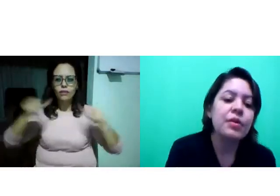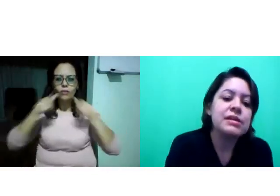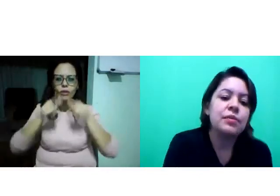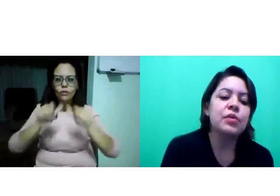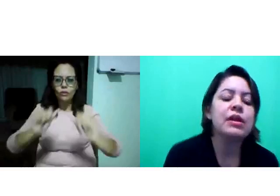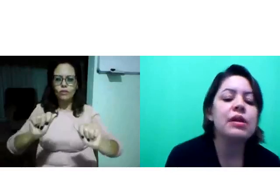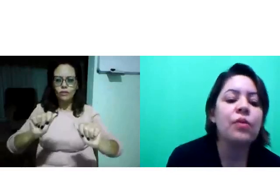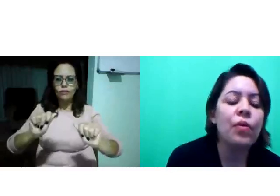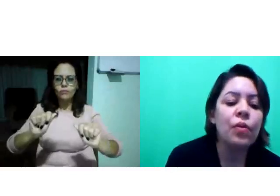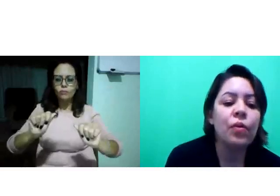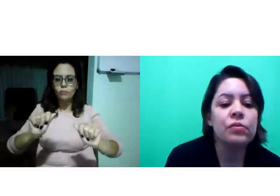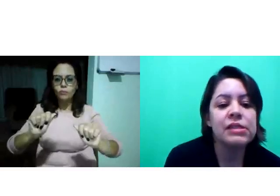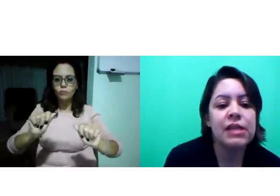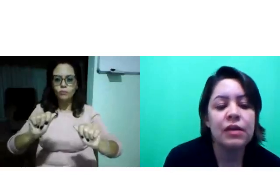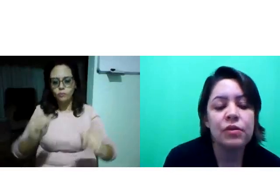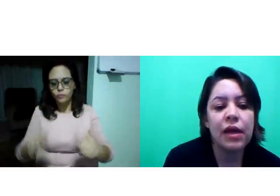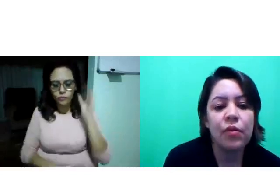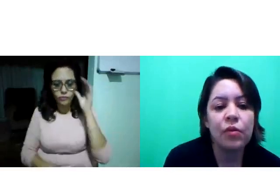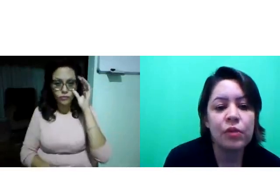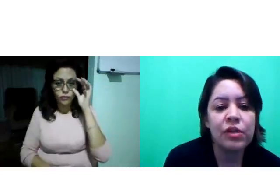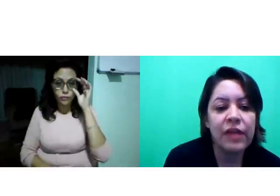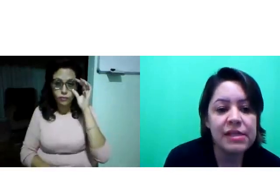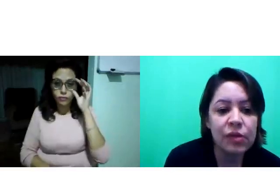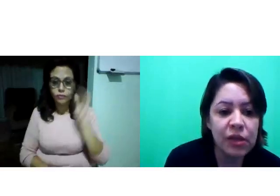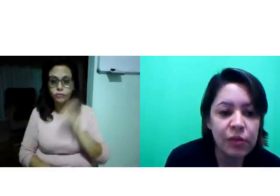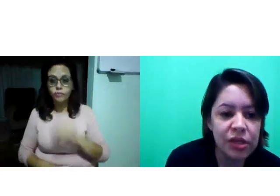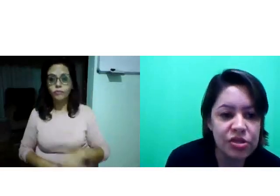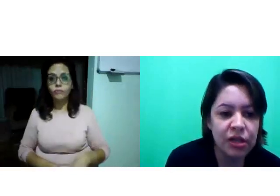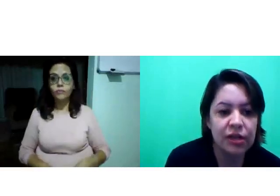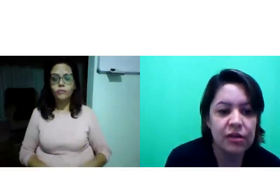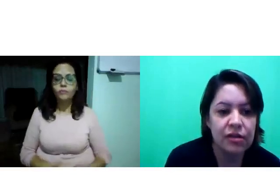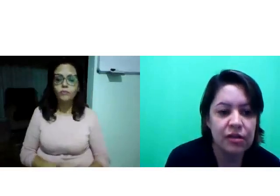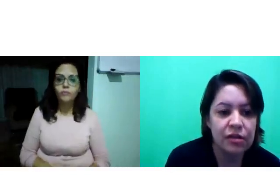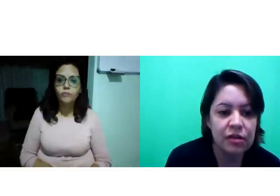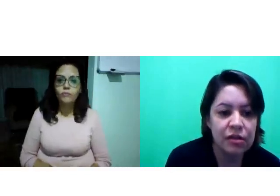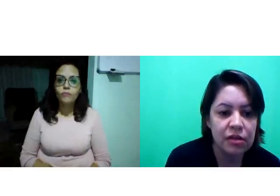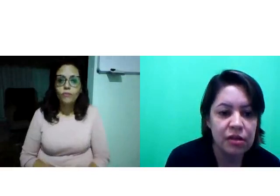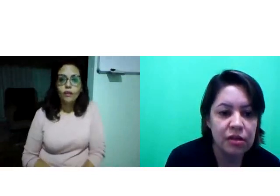Por exemplo, ali, o conceito, o conteúdo de variação linguística.